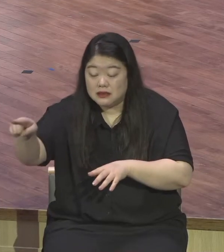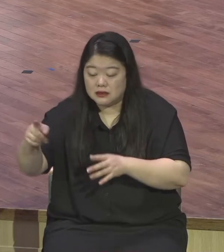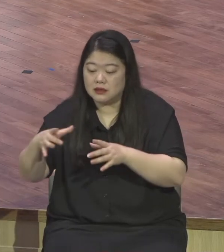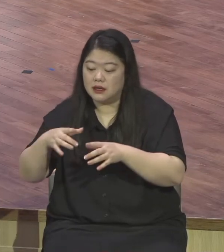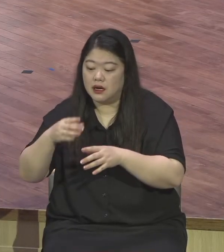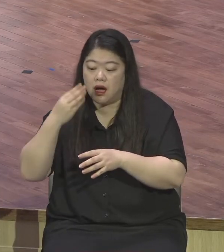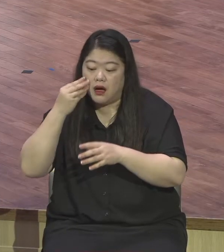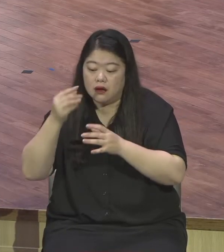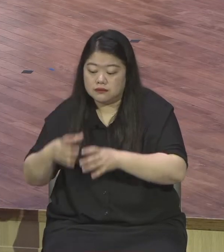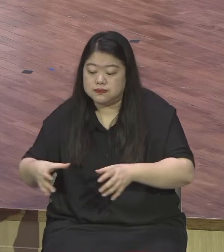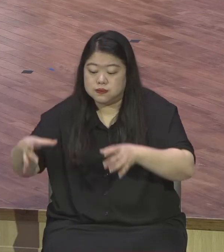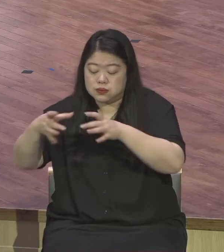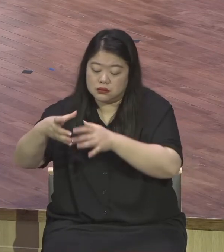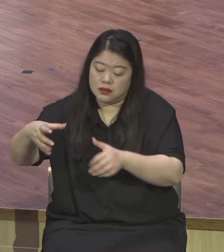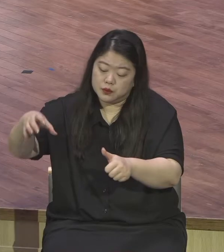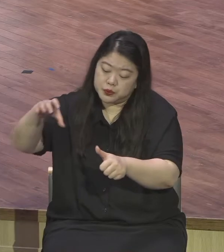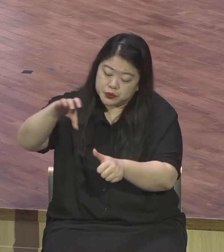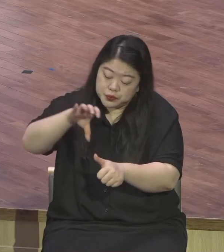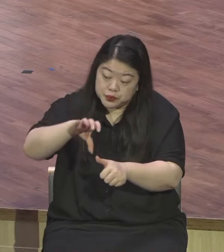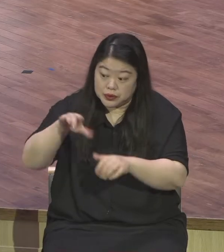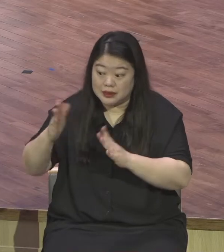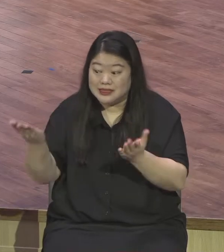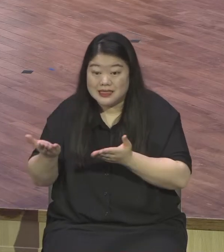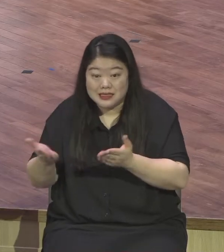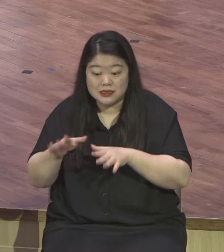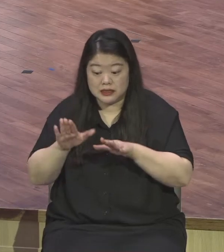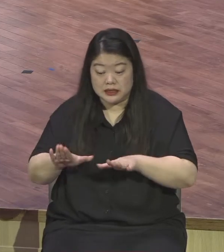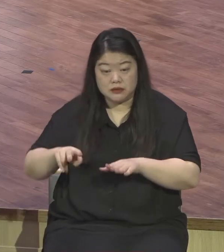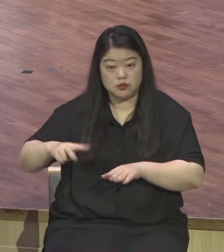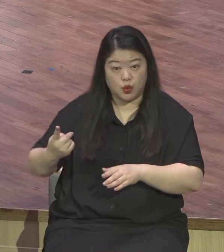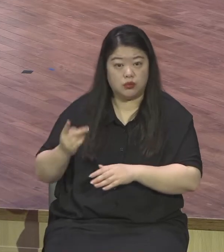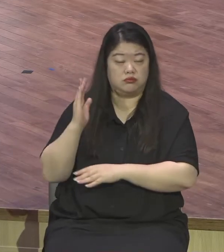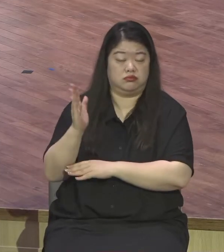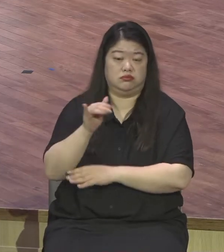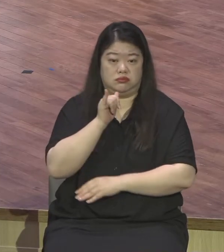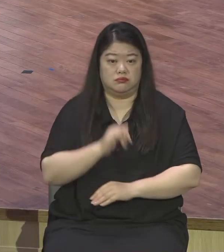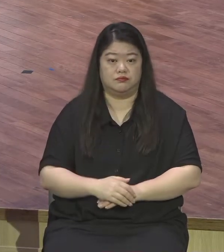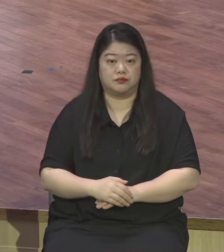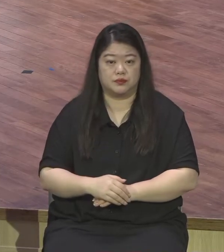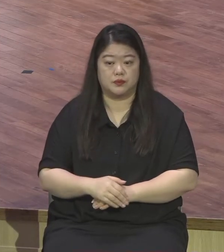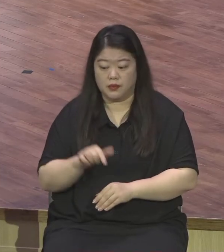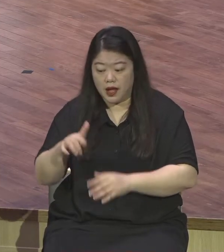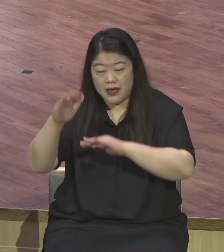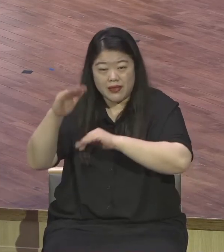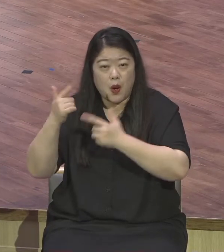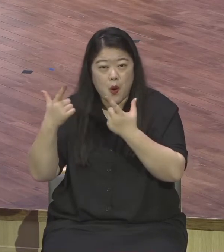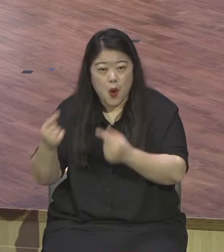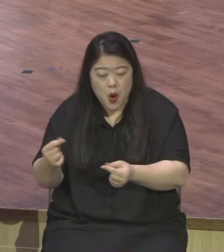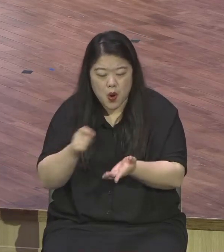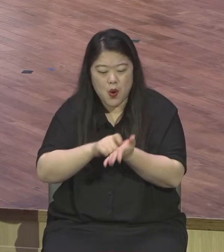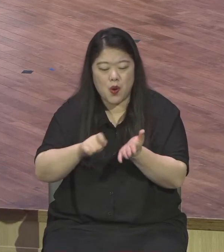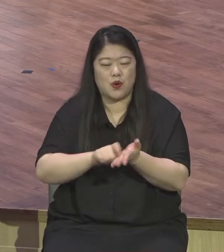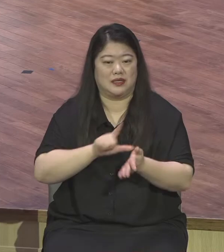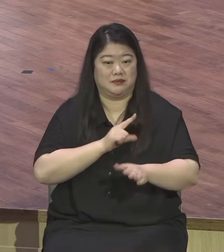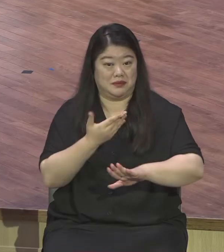말하고 있습니다. 동일한 내용을 다루고 있는 요한복음에 보면 이 여인은 누구냐?